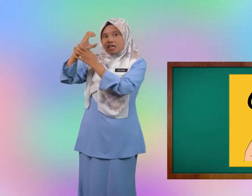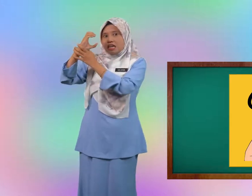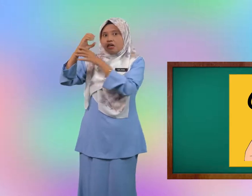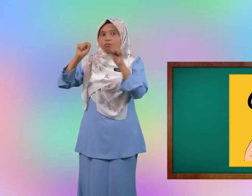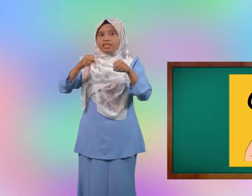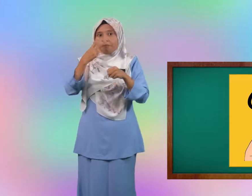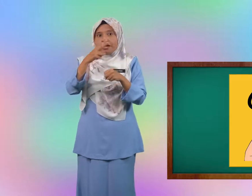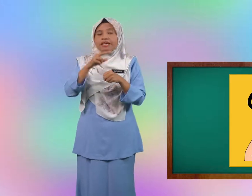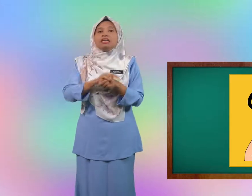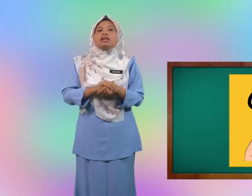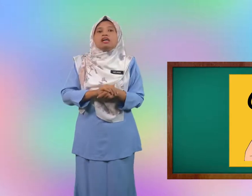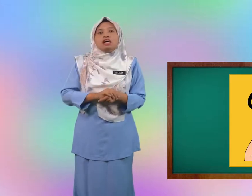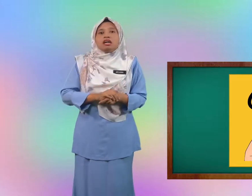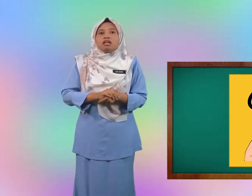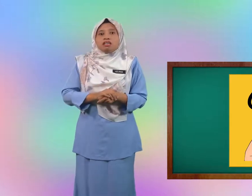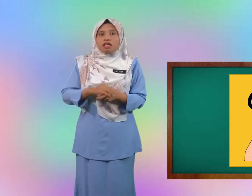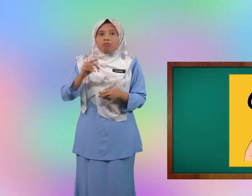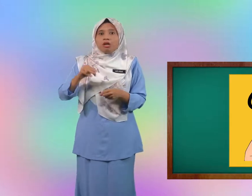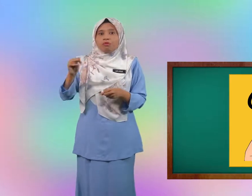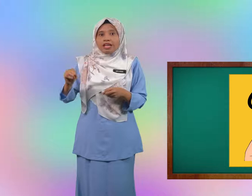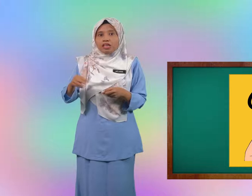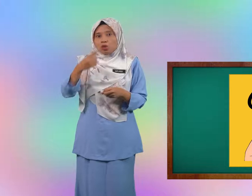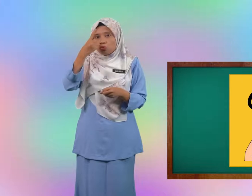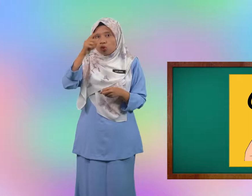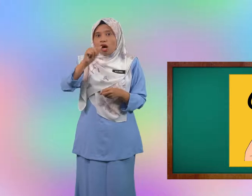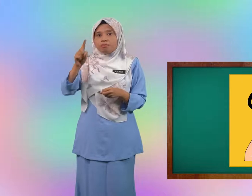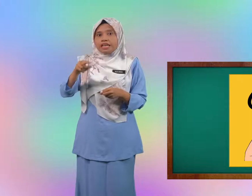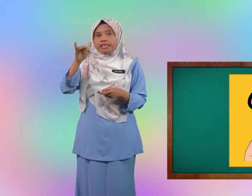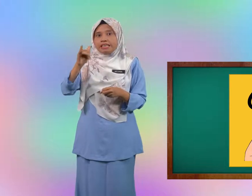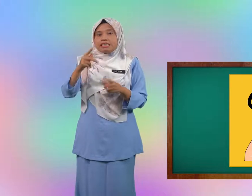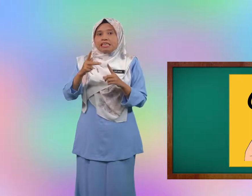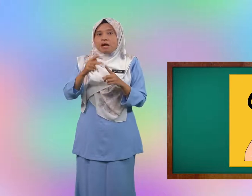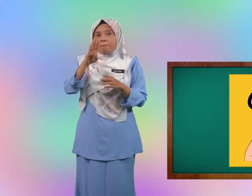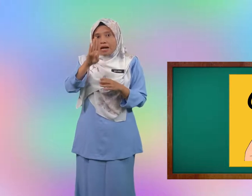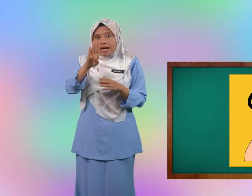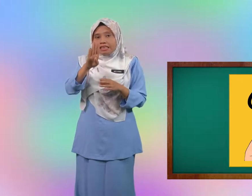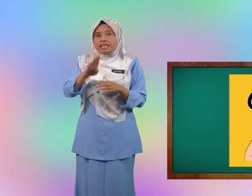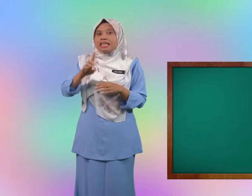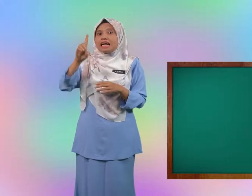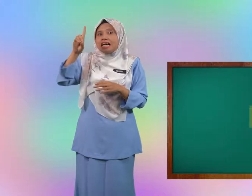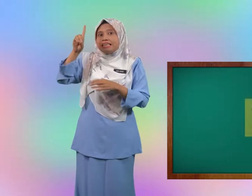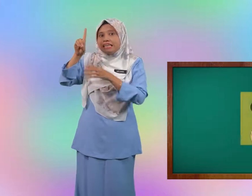Boleh nampak, ya. Murid-murid, untuk abjad yang keempat, D.